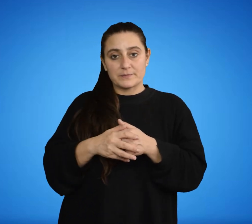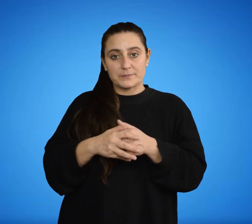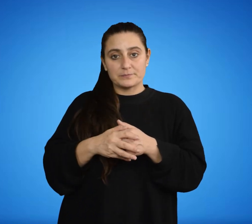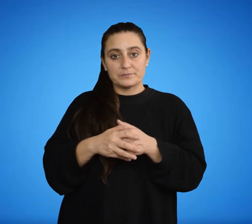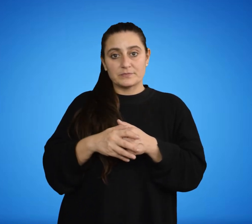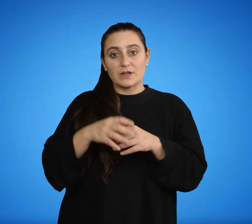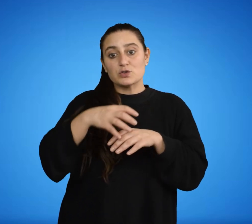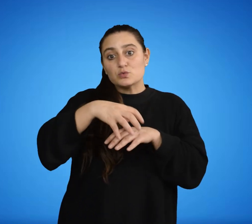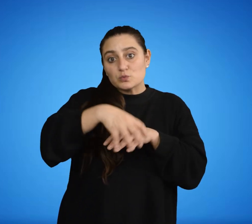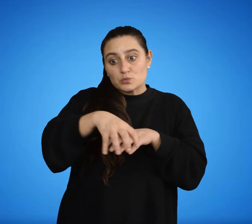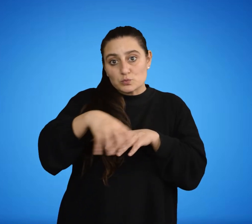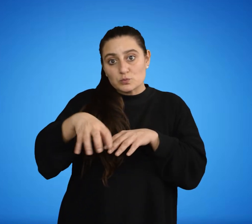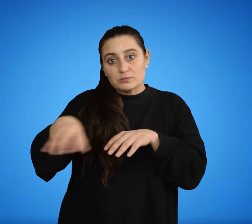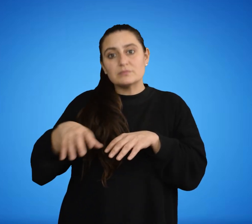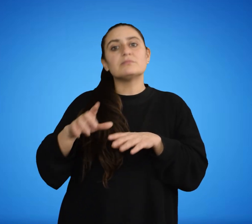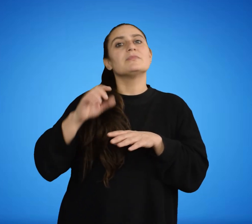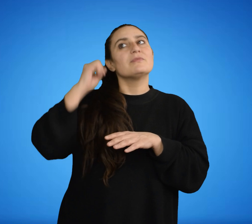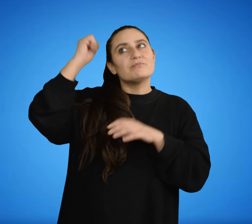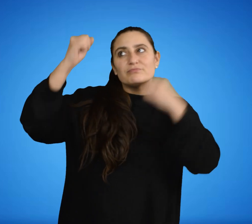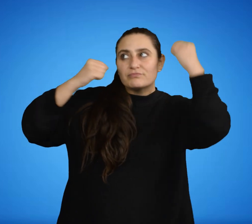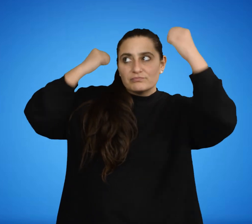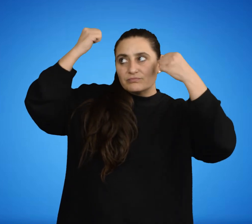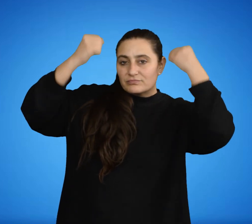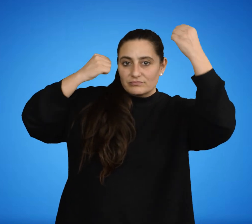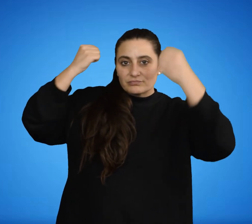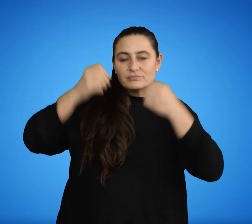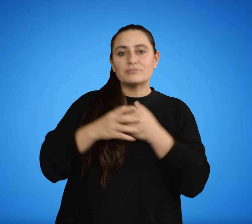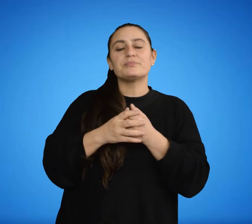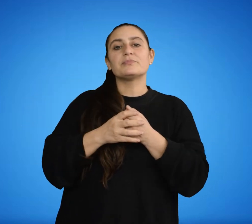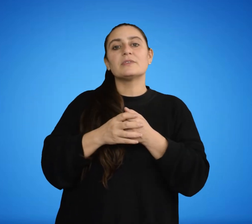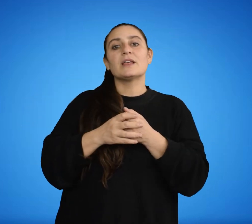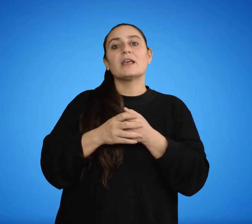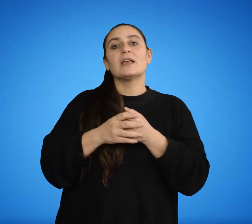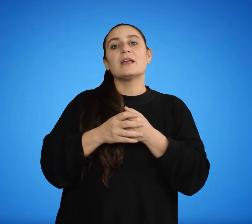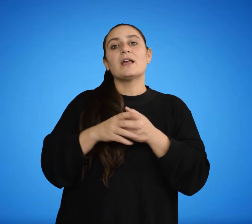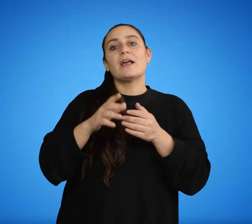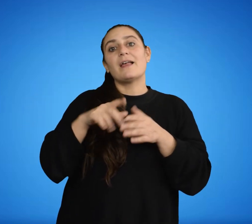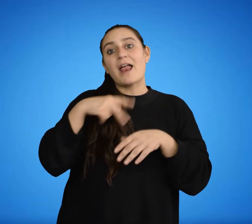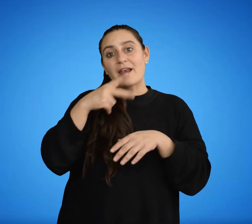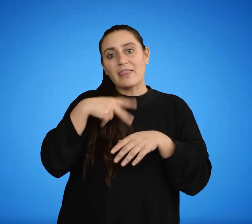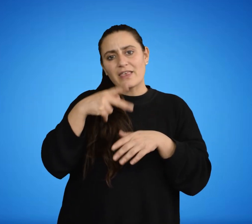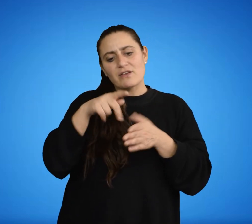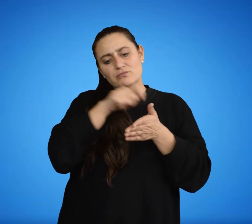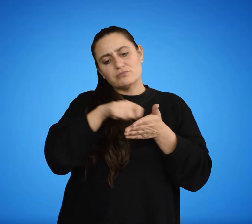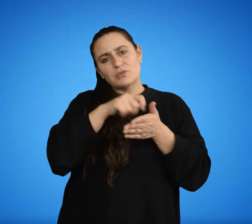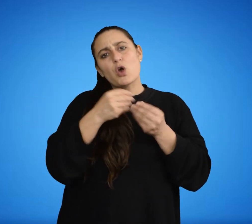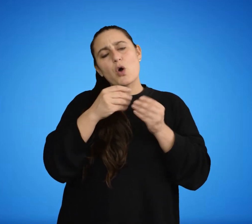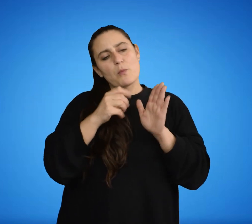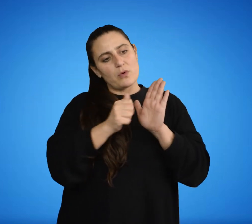Subgénero, Ciencia Ficción El género narrativo está escrito de margen a